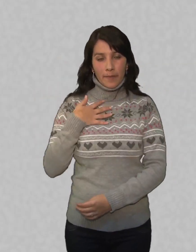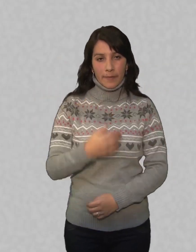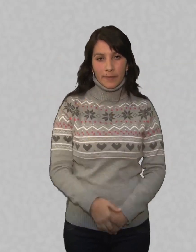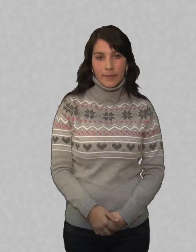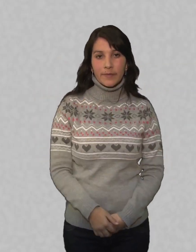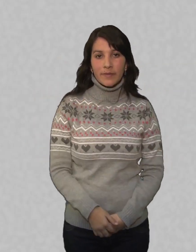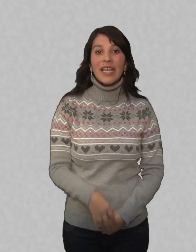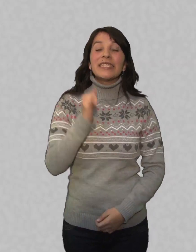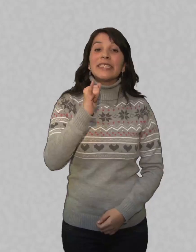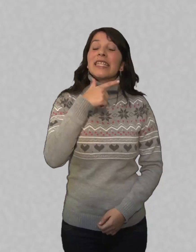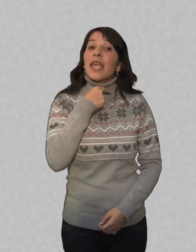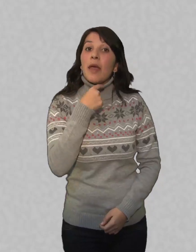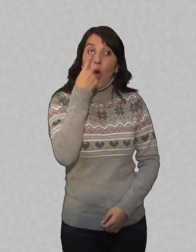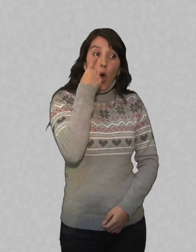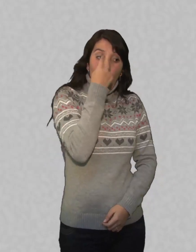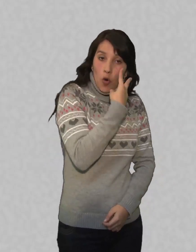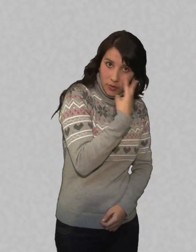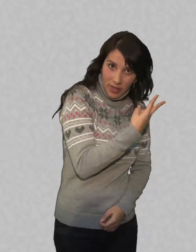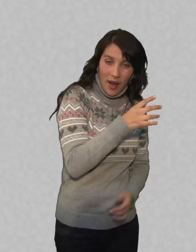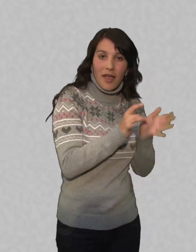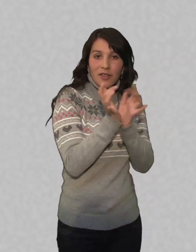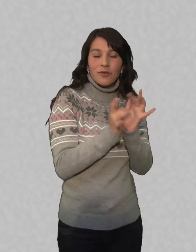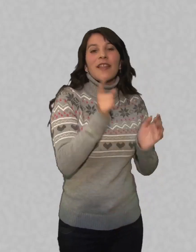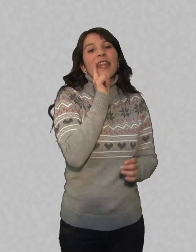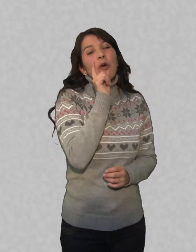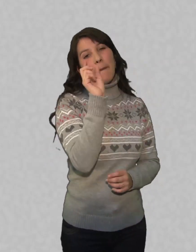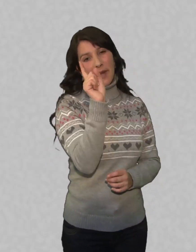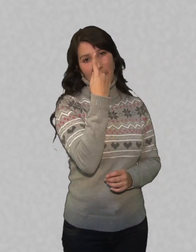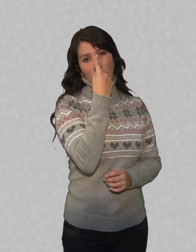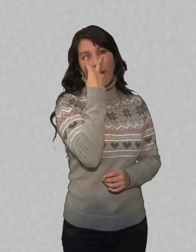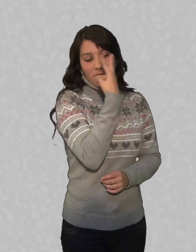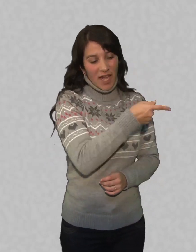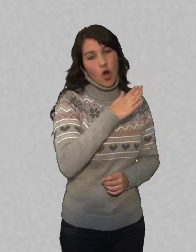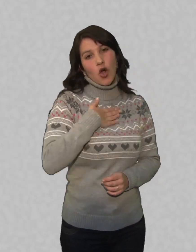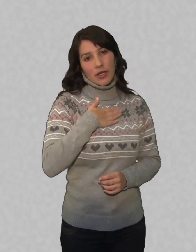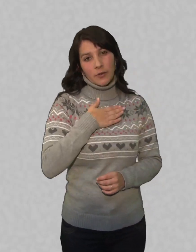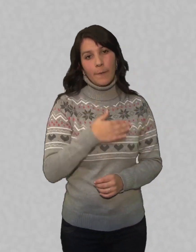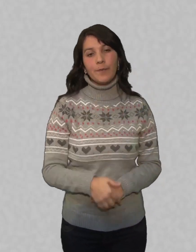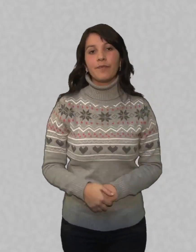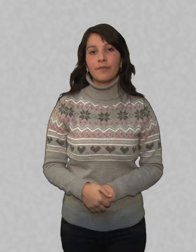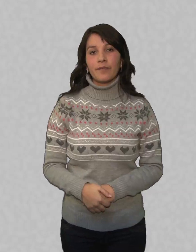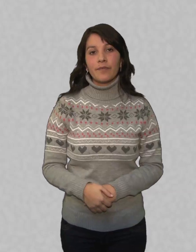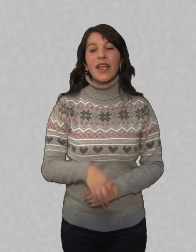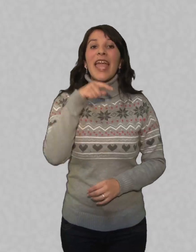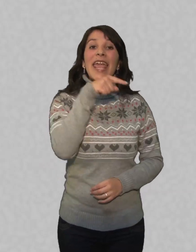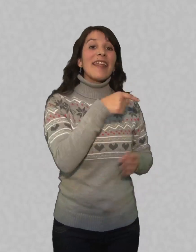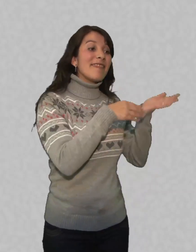Si queremos conocer a Jesús, tenemos que primero mirar su corazón. Ese corazón que nos